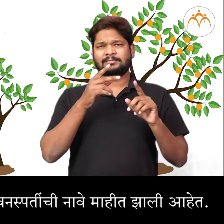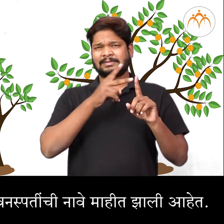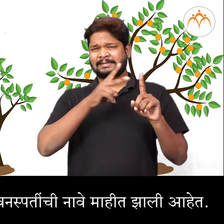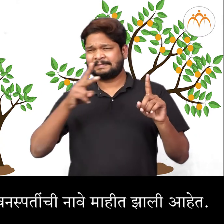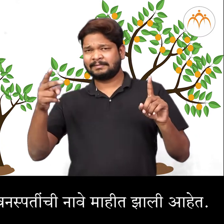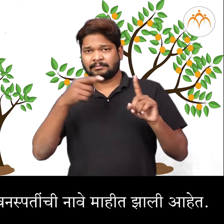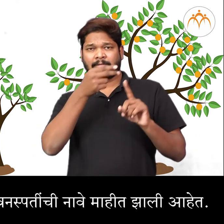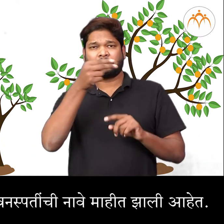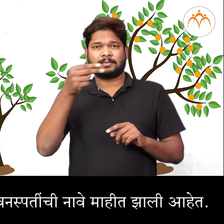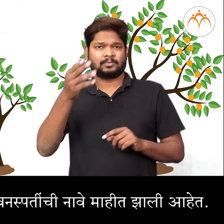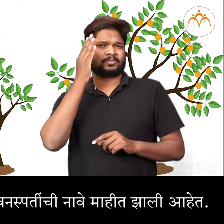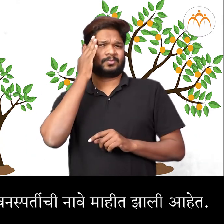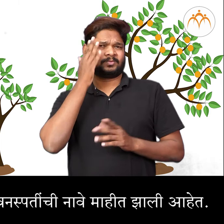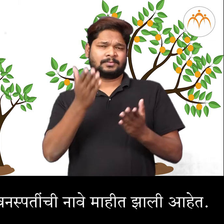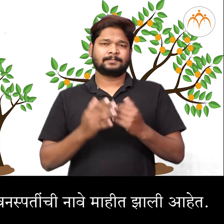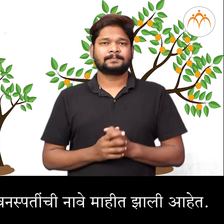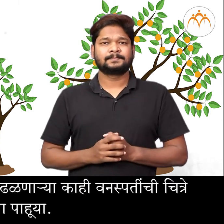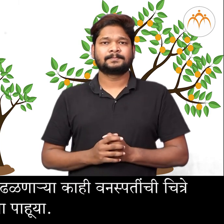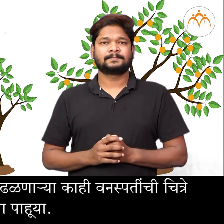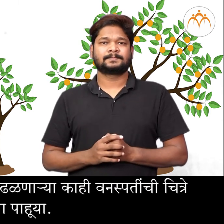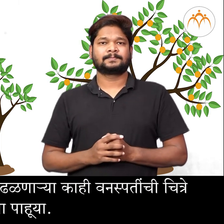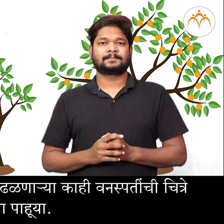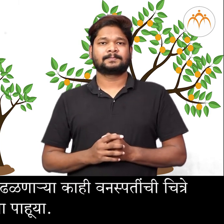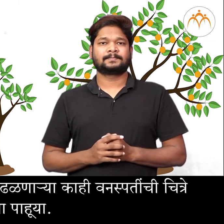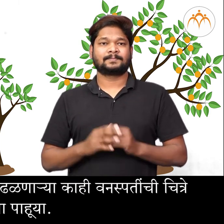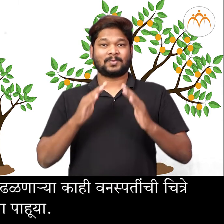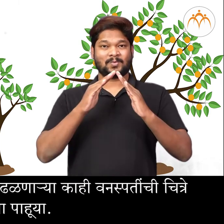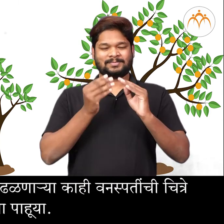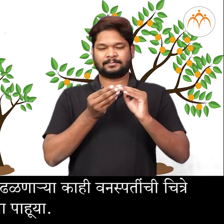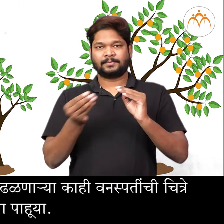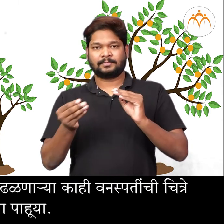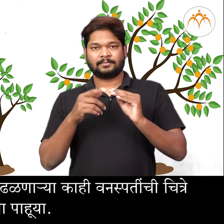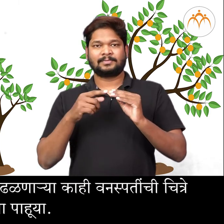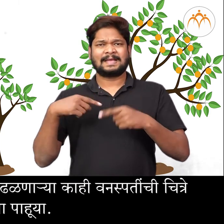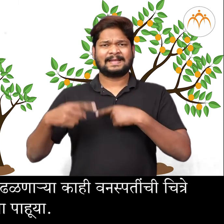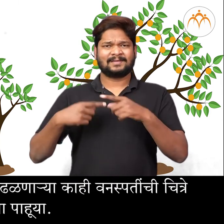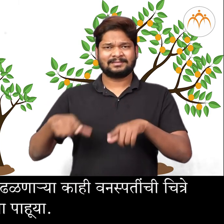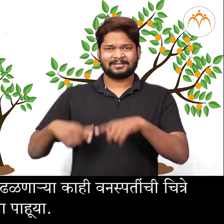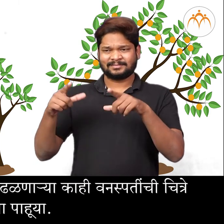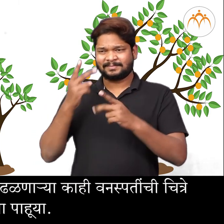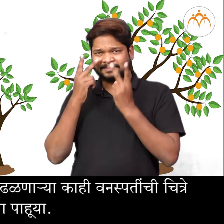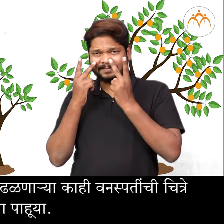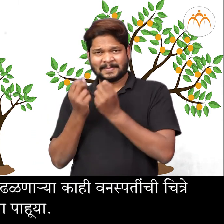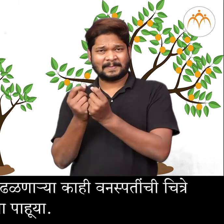जलियेत। आपलेया परिसरात नहमी आढ़र्णार्या काही वनस्पती चीत्रे आता पाहुया।